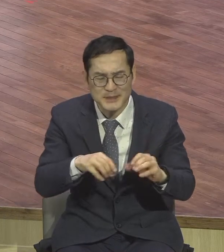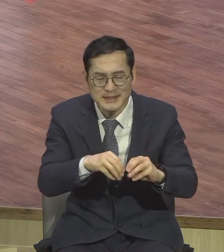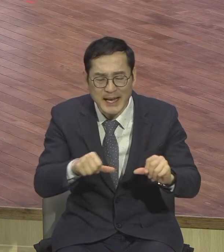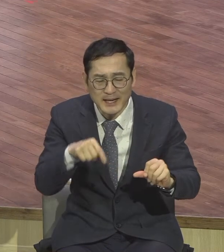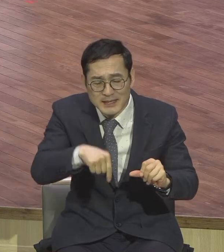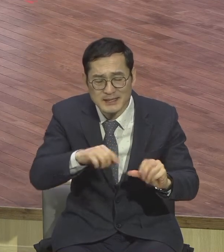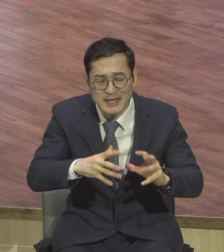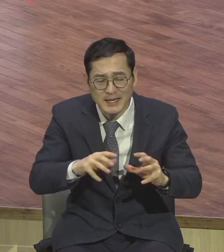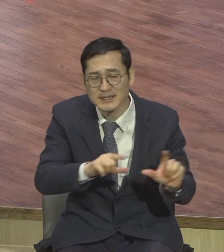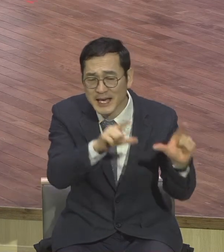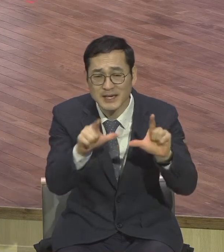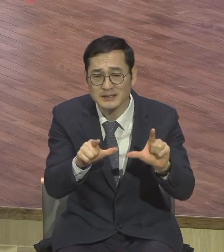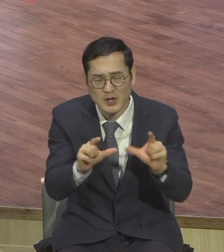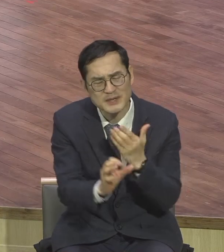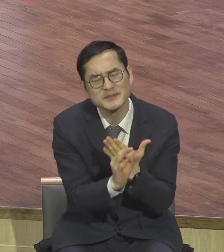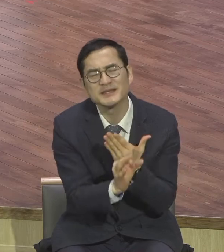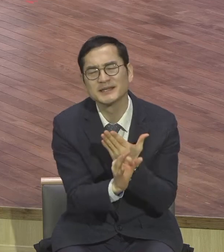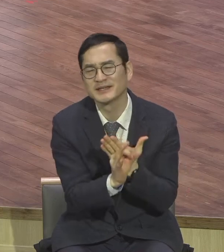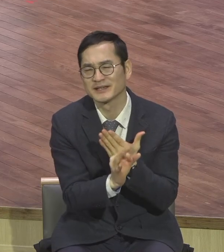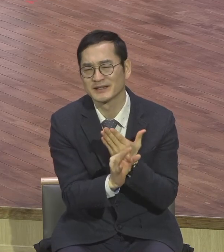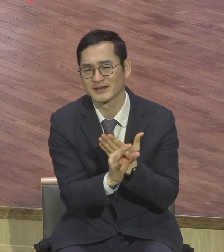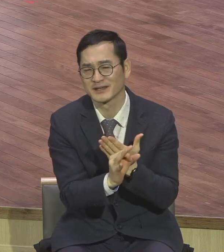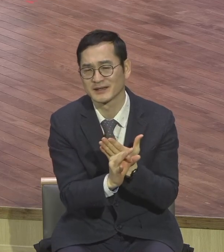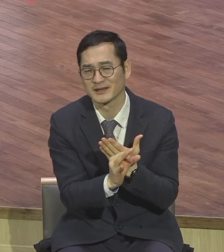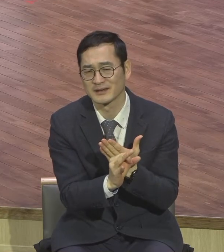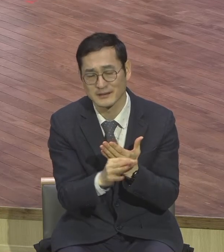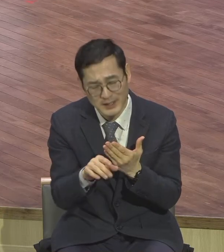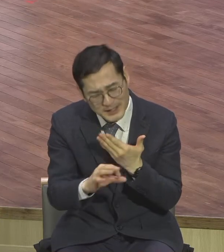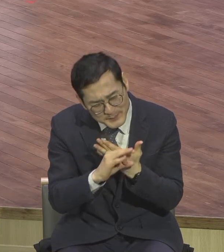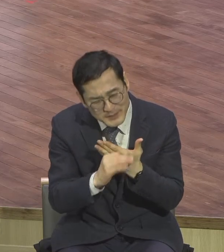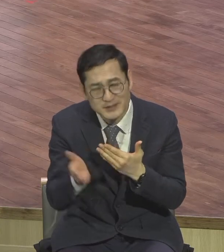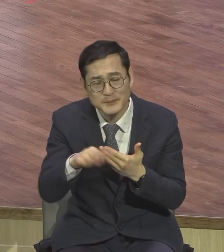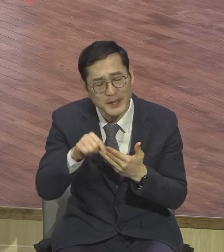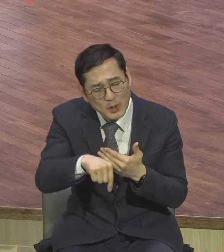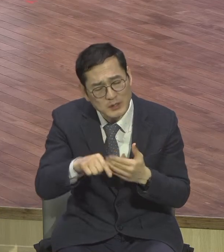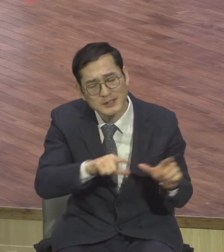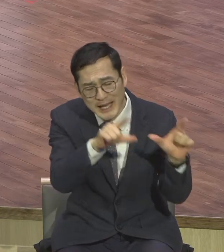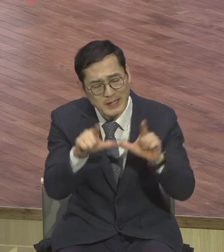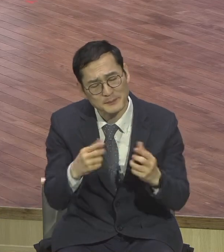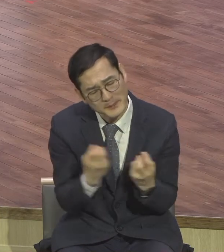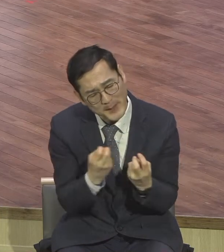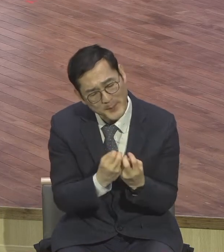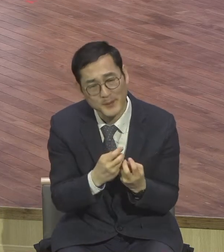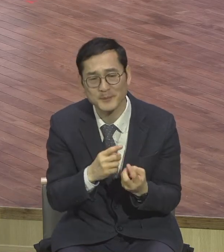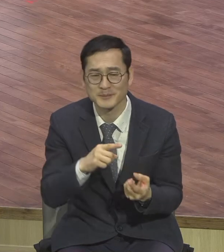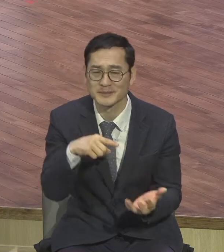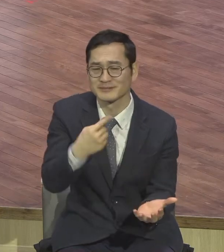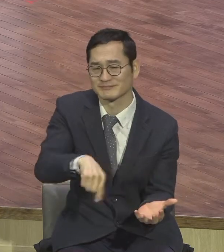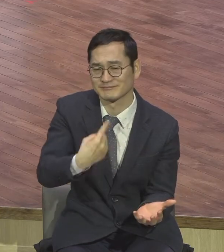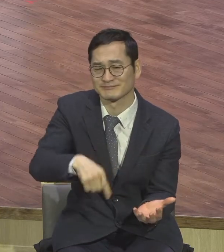삶을 살아야 되는가 라고 하는 그에 대해서 말씀을 하셨습니다.